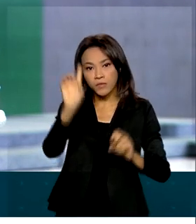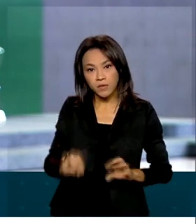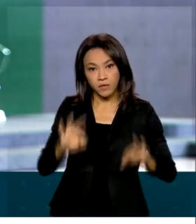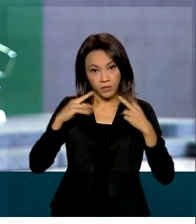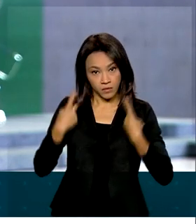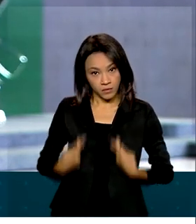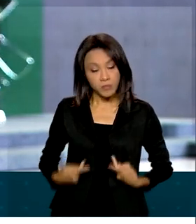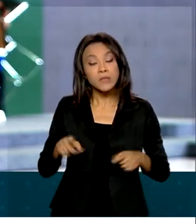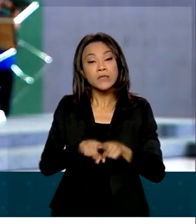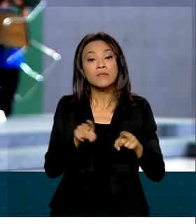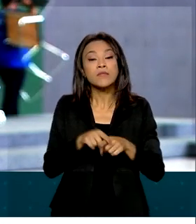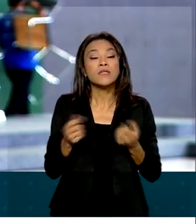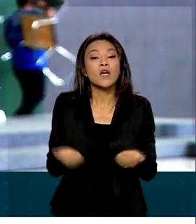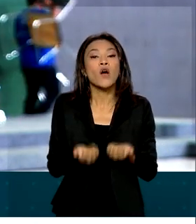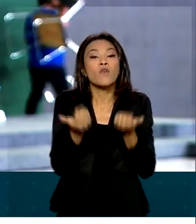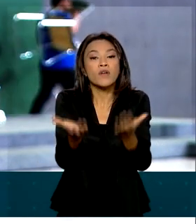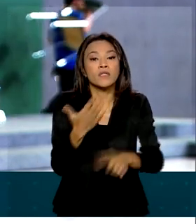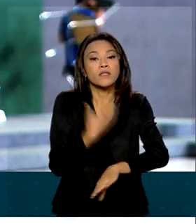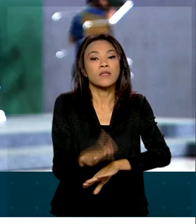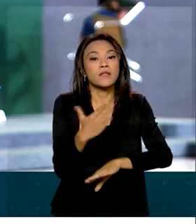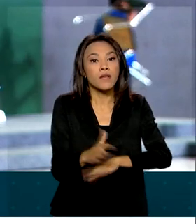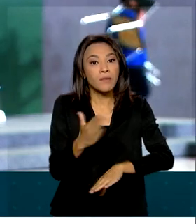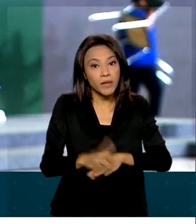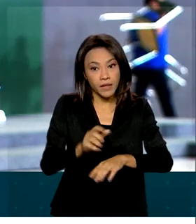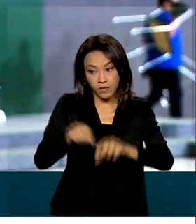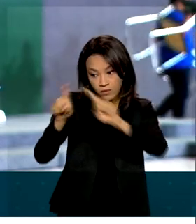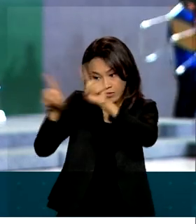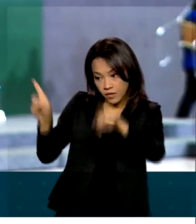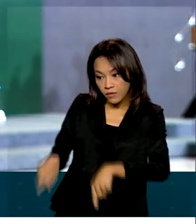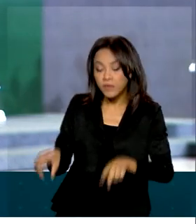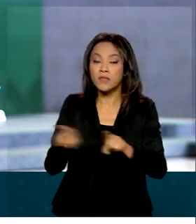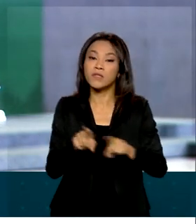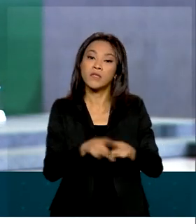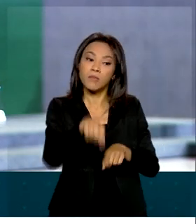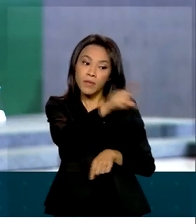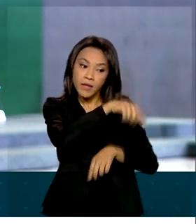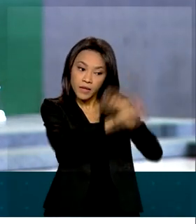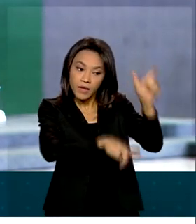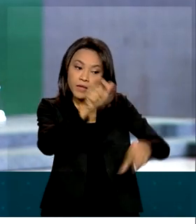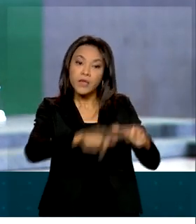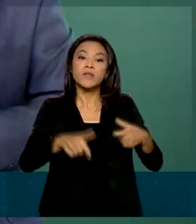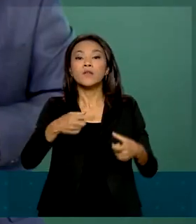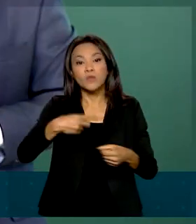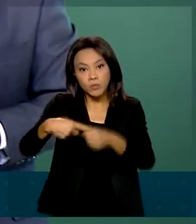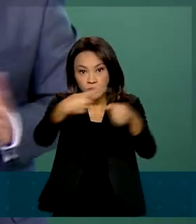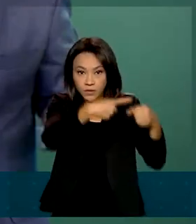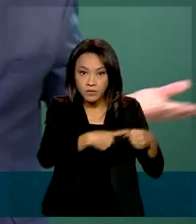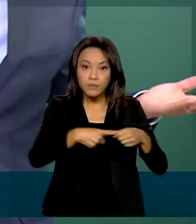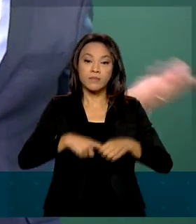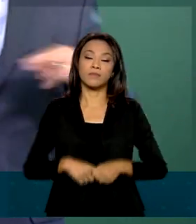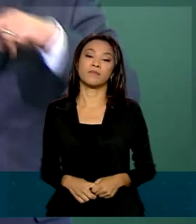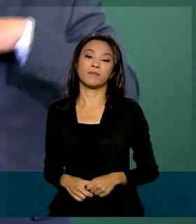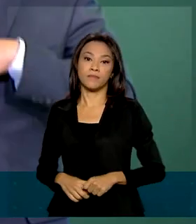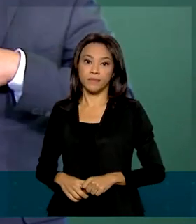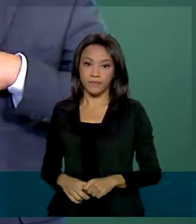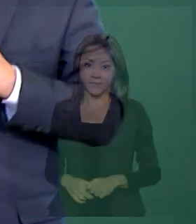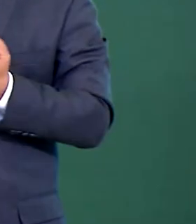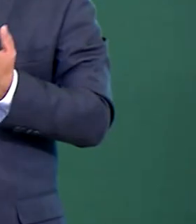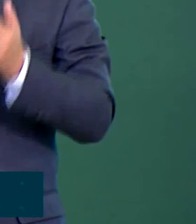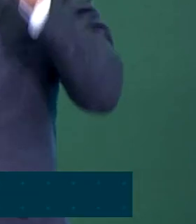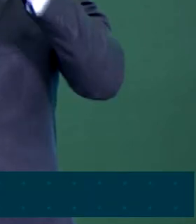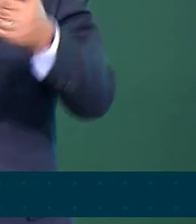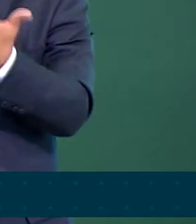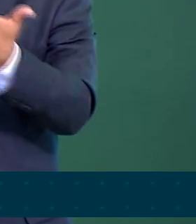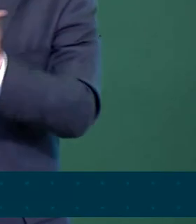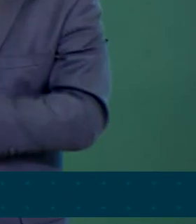promover a capacitação de servidores e agentes políticos municipais. A ideia central da Escola Federativa